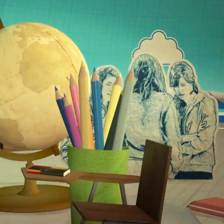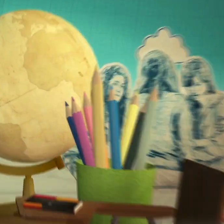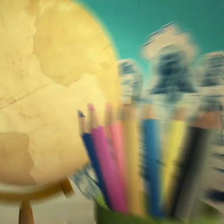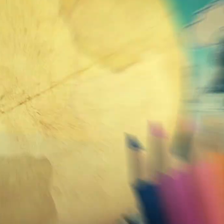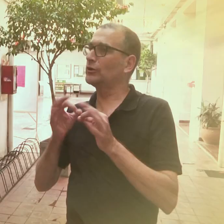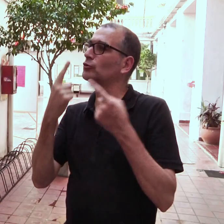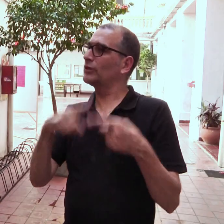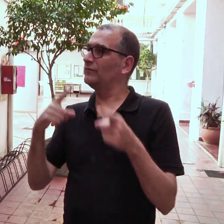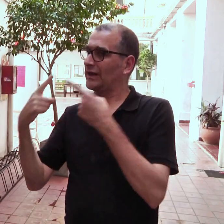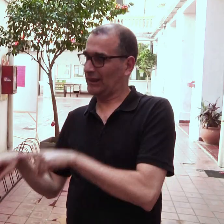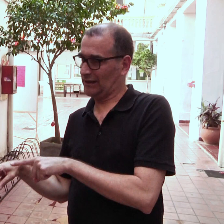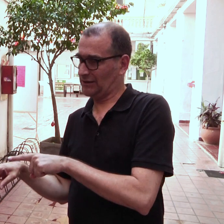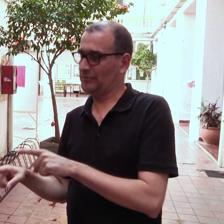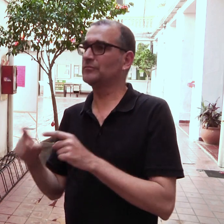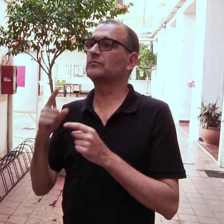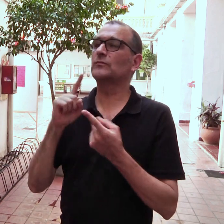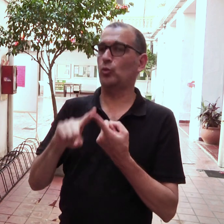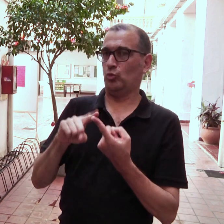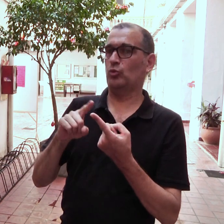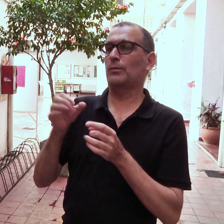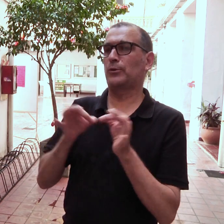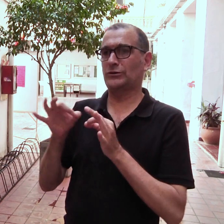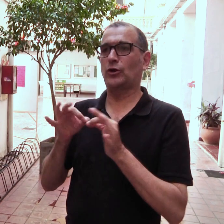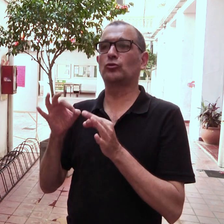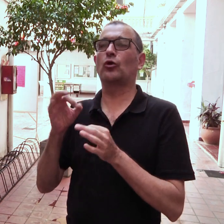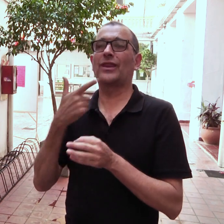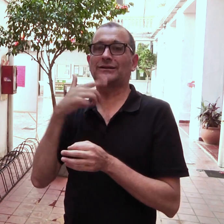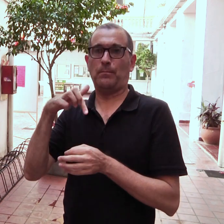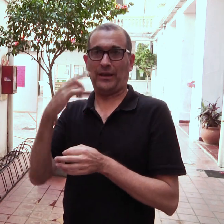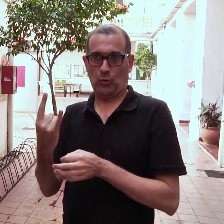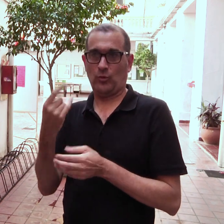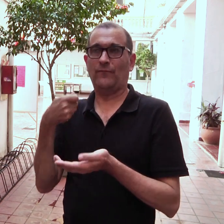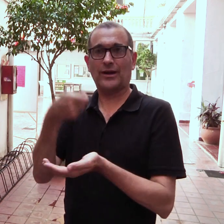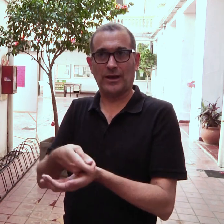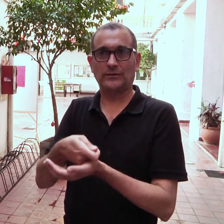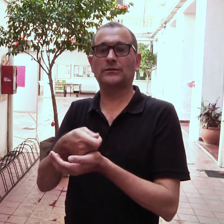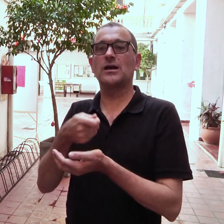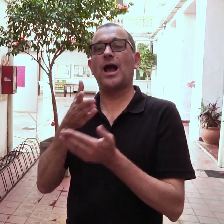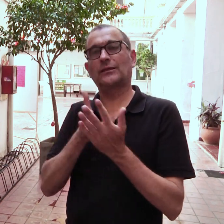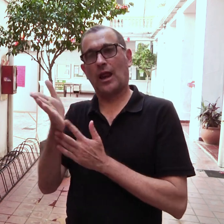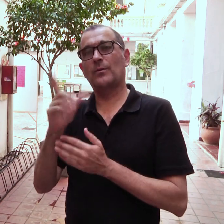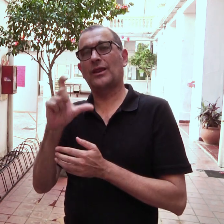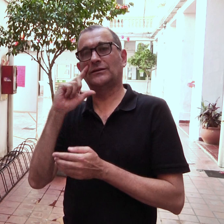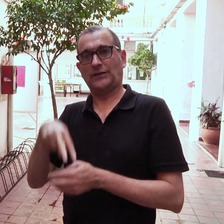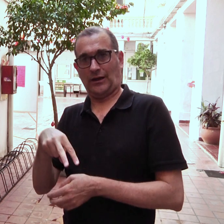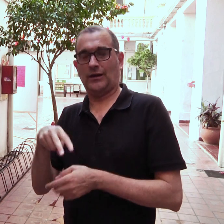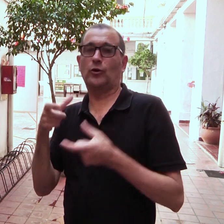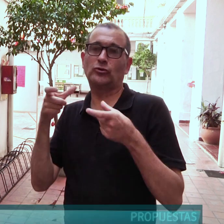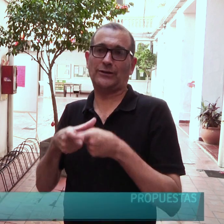Son dos proyectos diferentes. Uno es el proyecto que va a financiar la